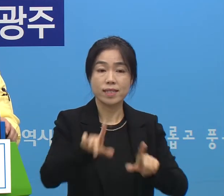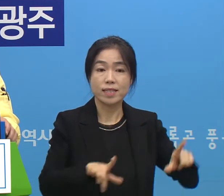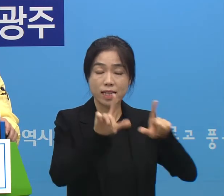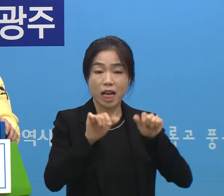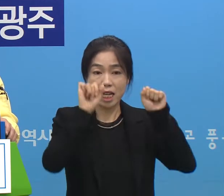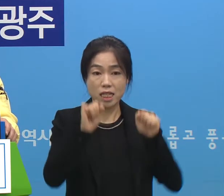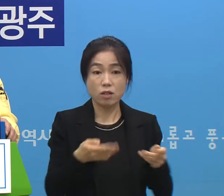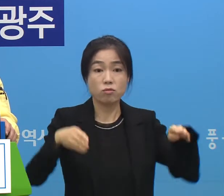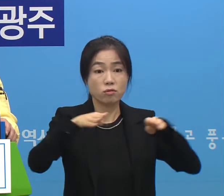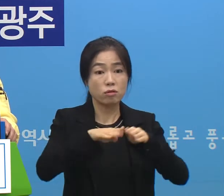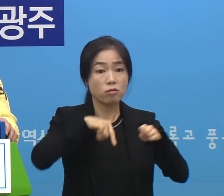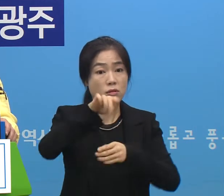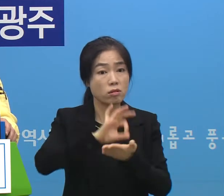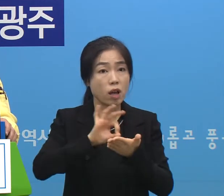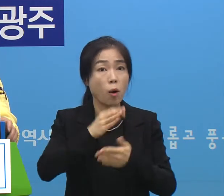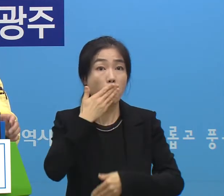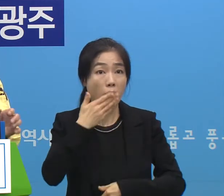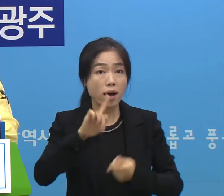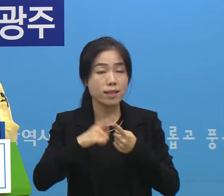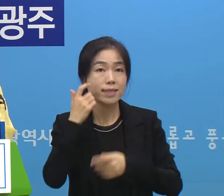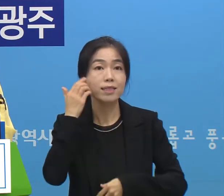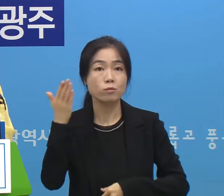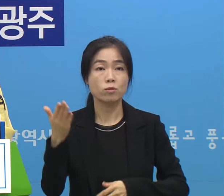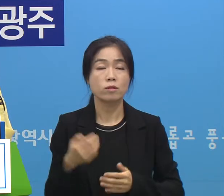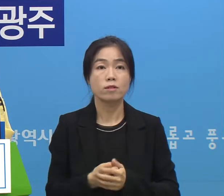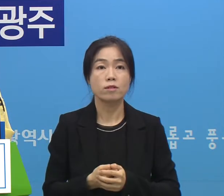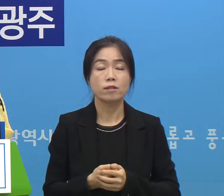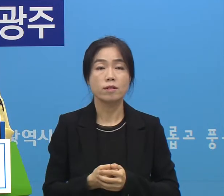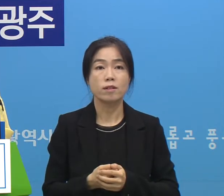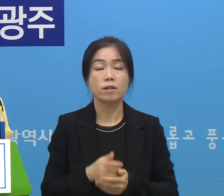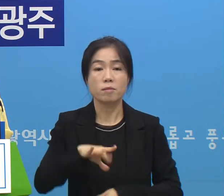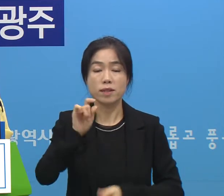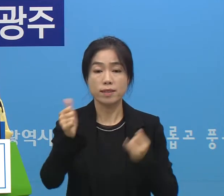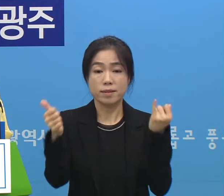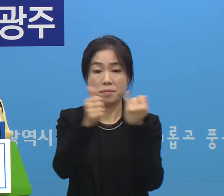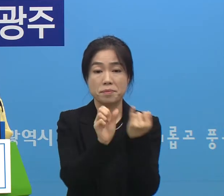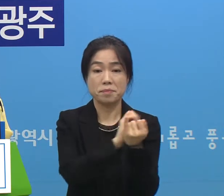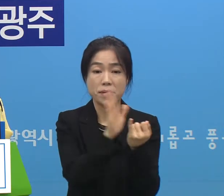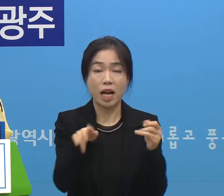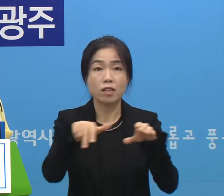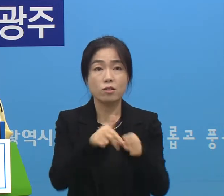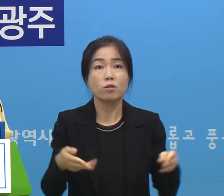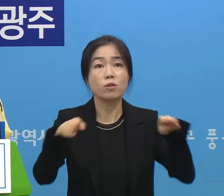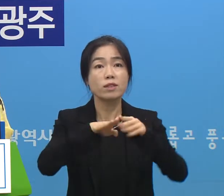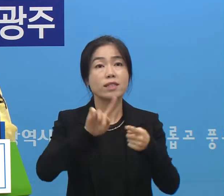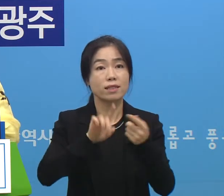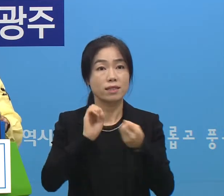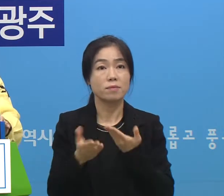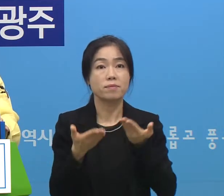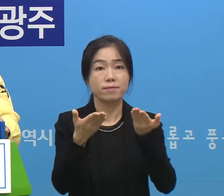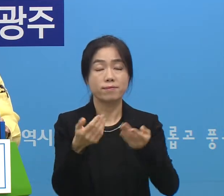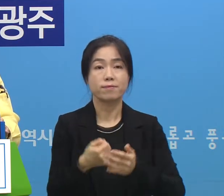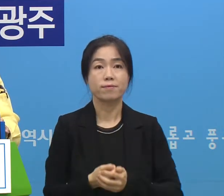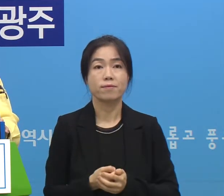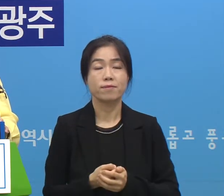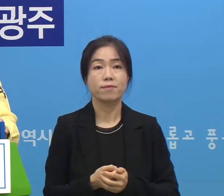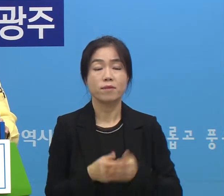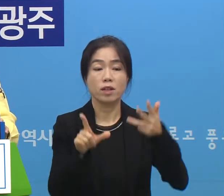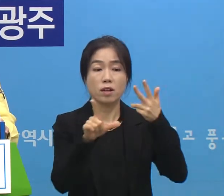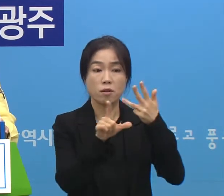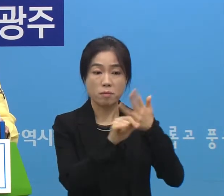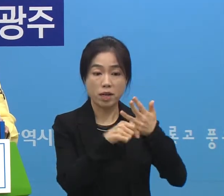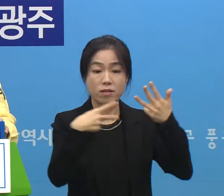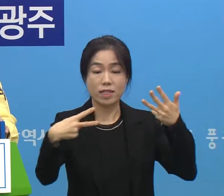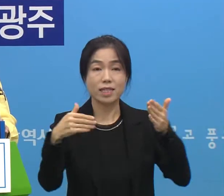시설 등도 가능한지에 대해서 질문이 있었습니다 먼저 애식장과 정교시설에 답변 드리겠습니다 8월